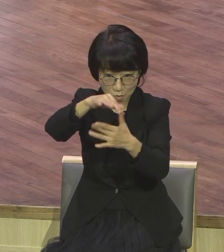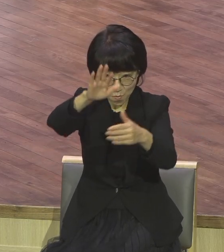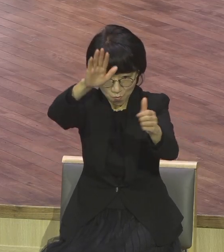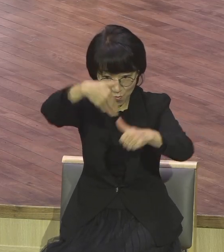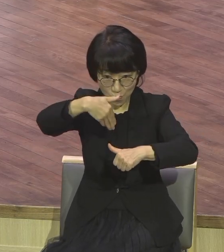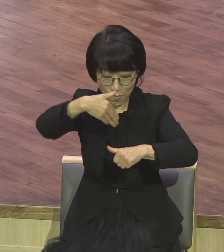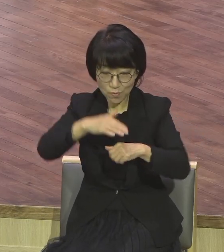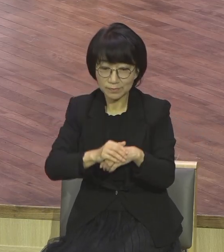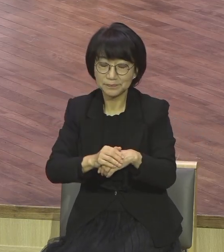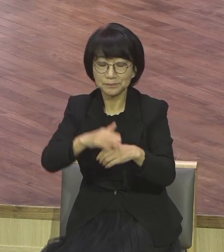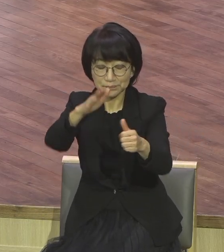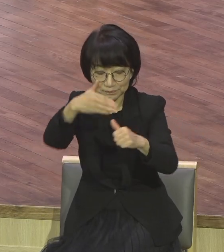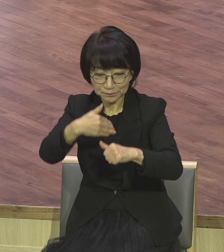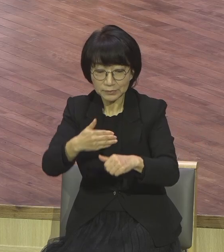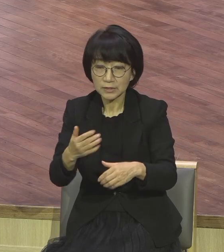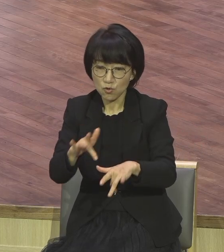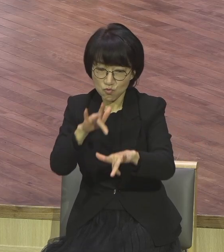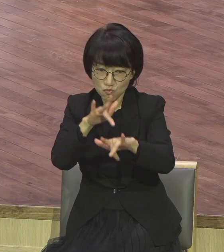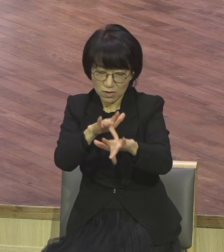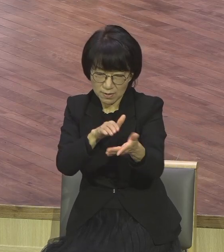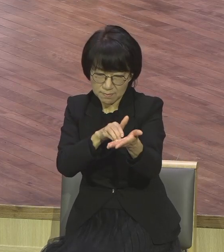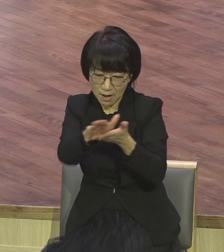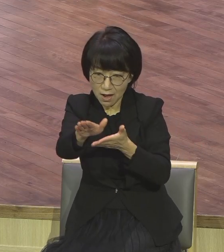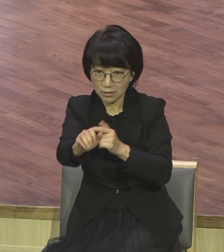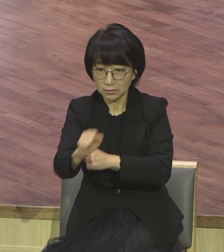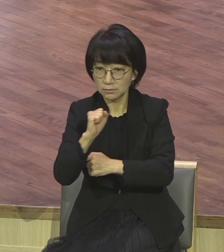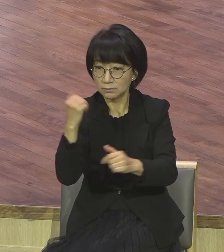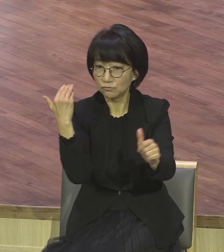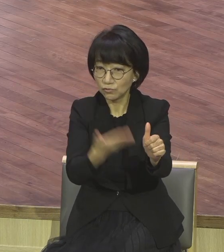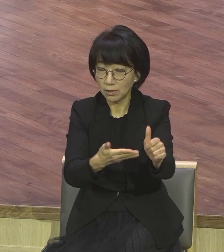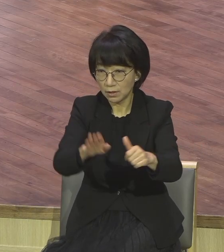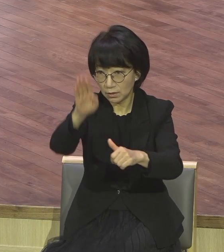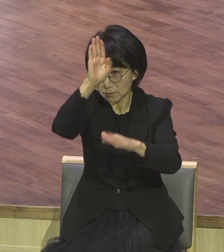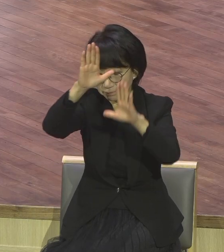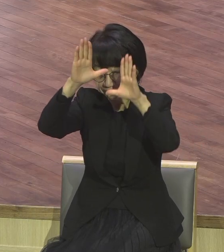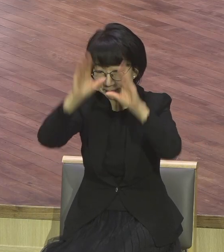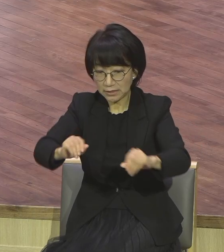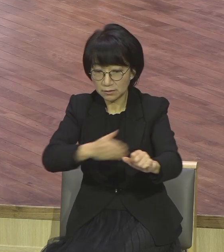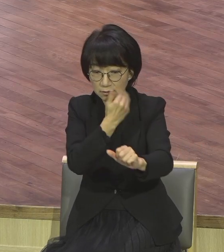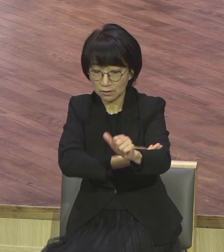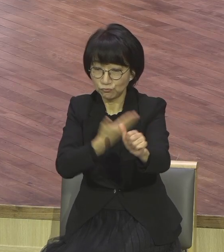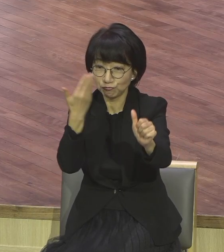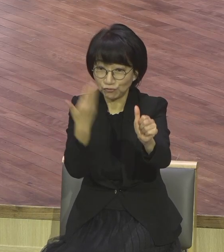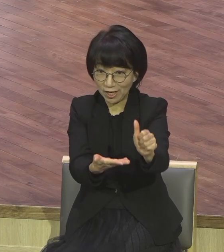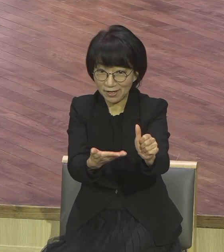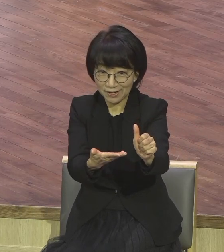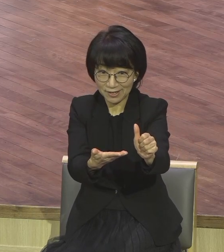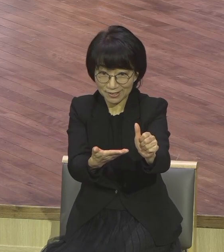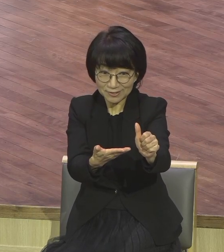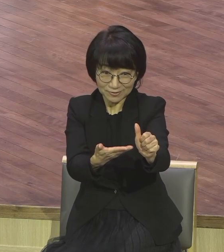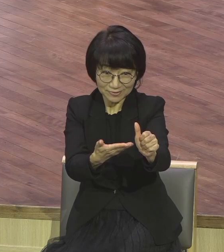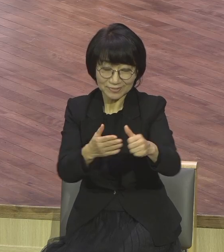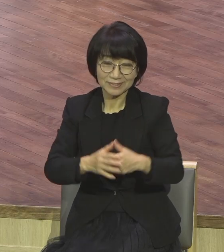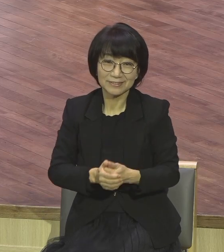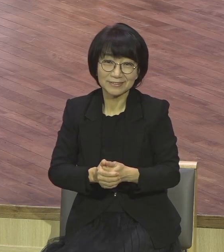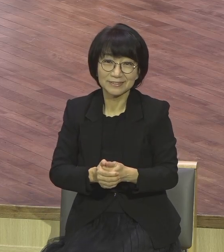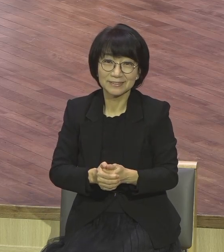쫓아내시고 병을 고치시는 능력을 그렇게 주셨습니다. 그리고 그들을 사도라고